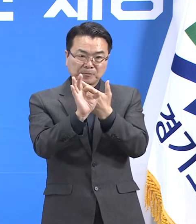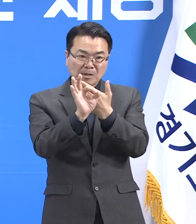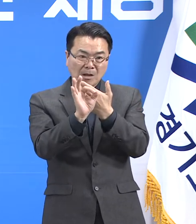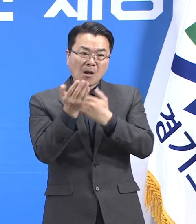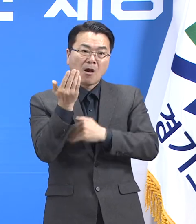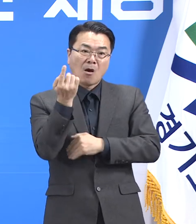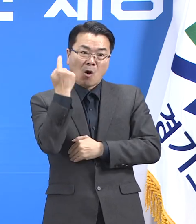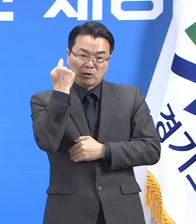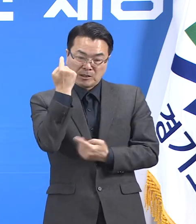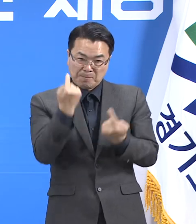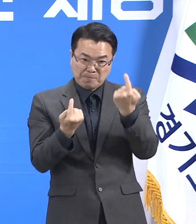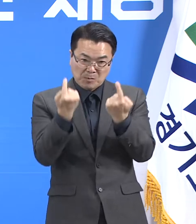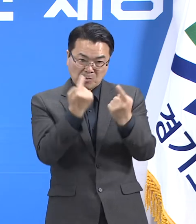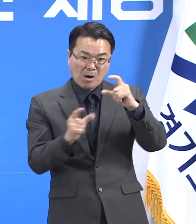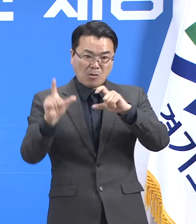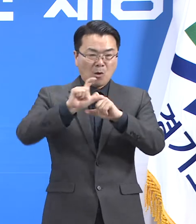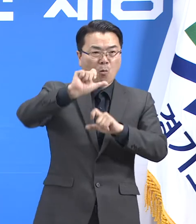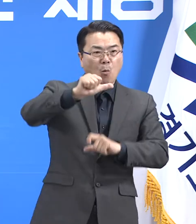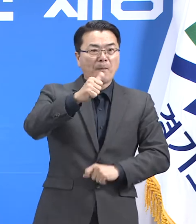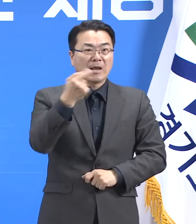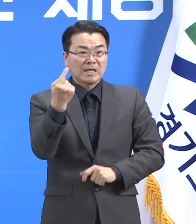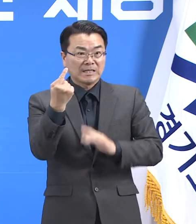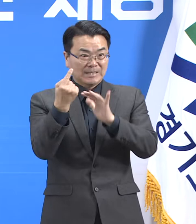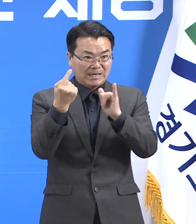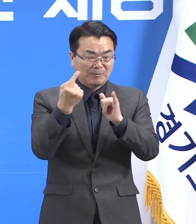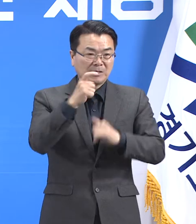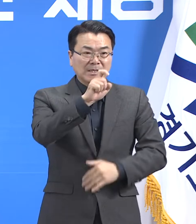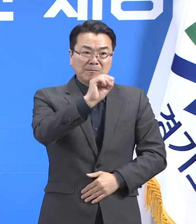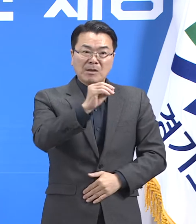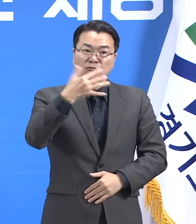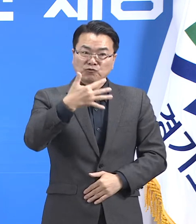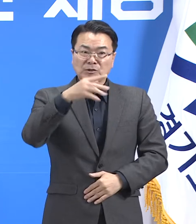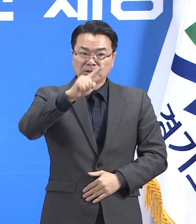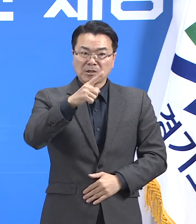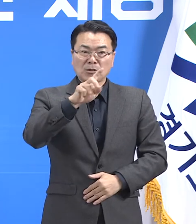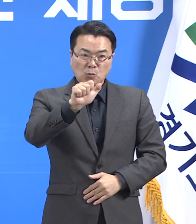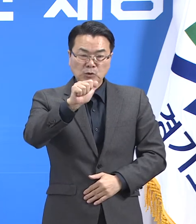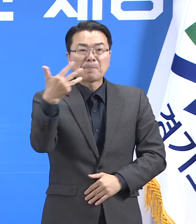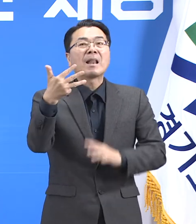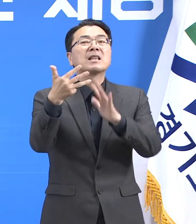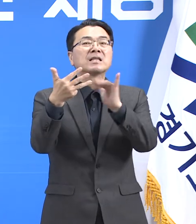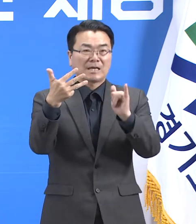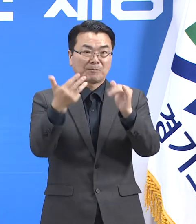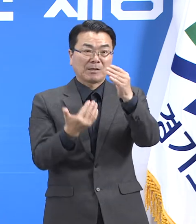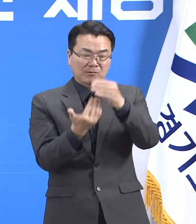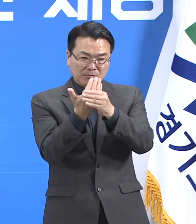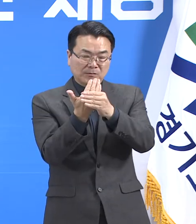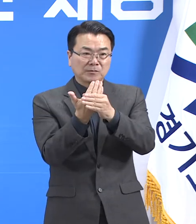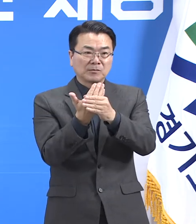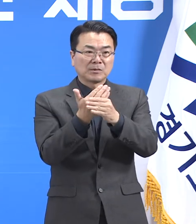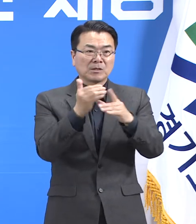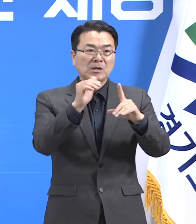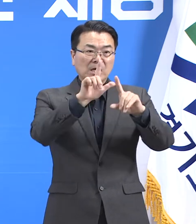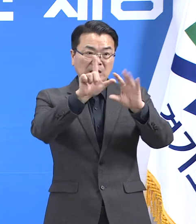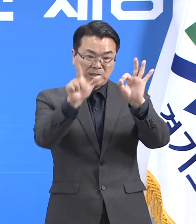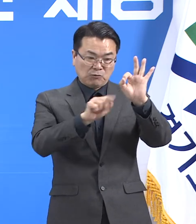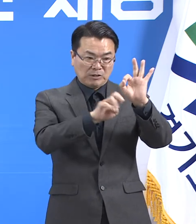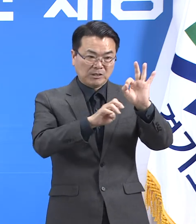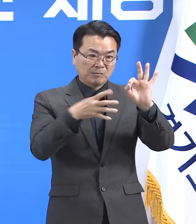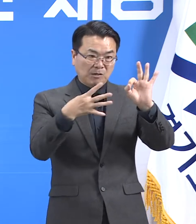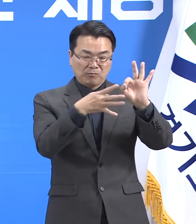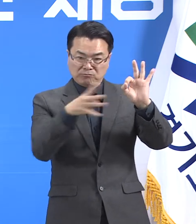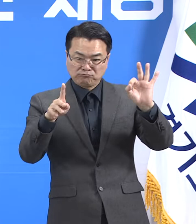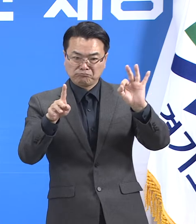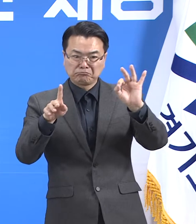오전 0시 대비 501명 증가한 10만 9,528명입니다. 10월 24일부터